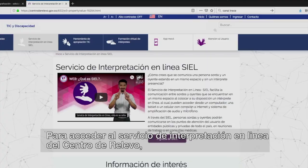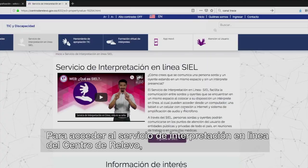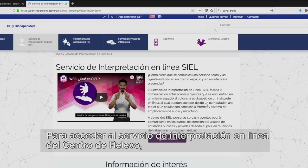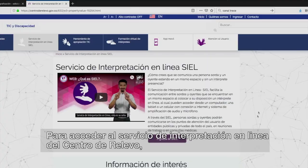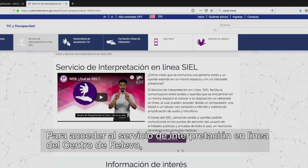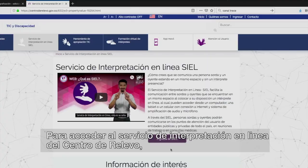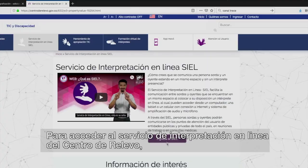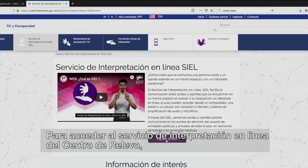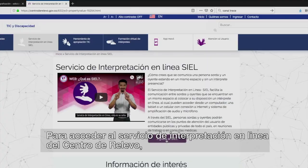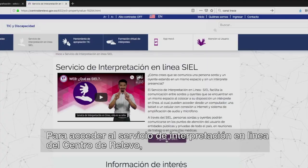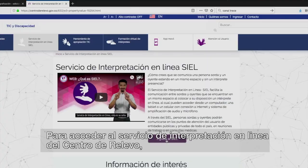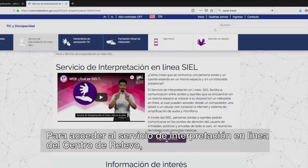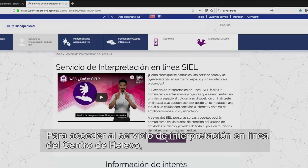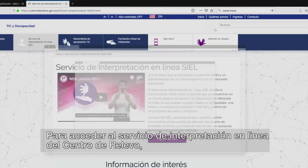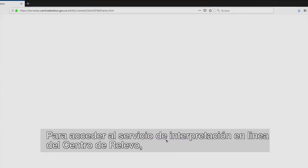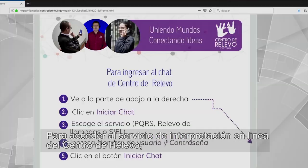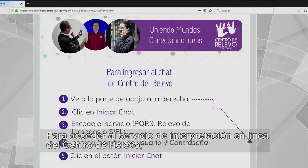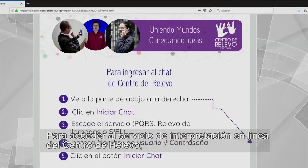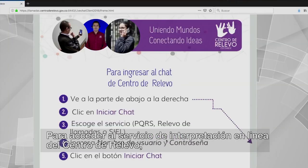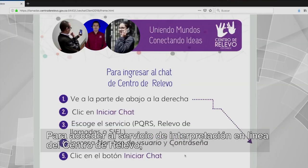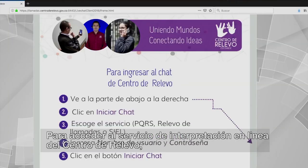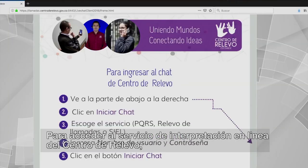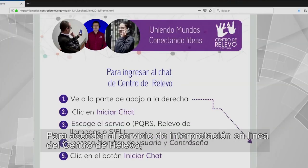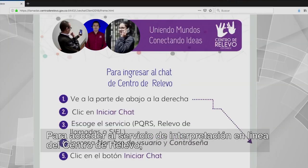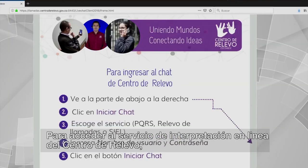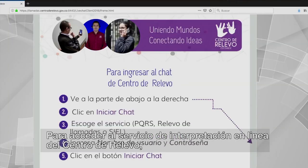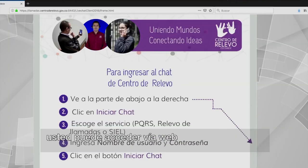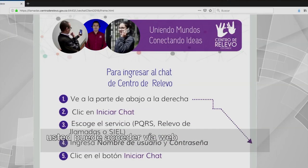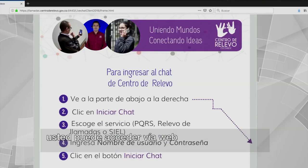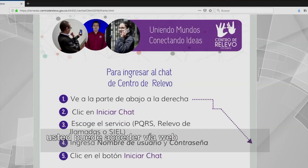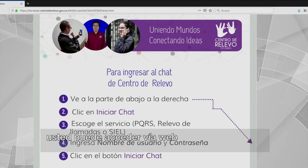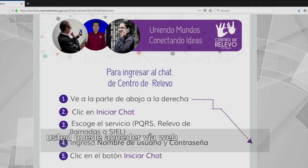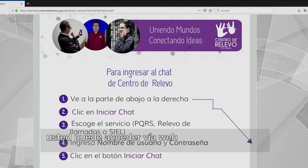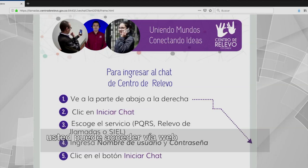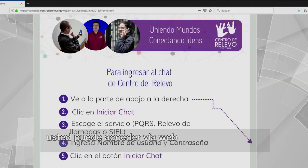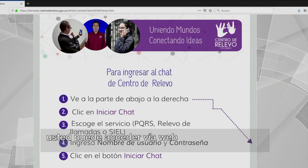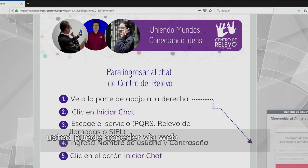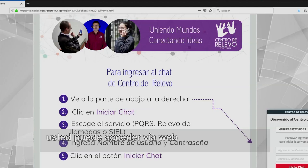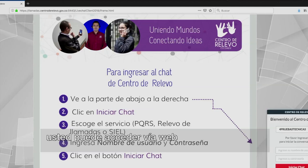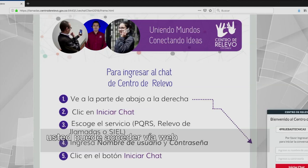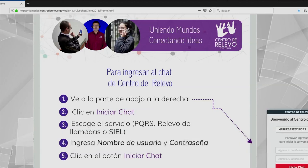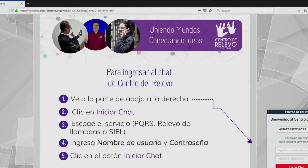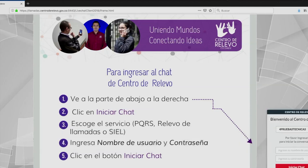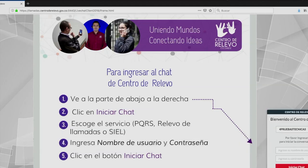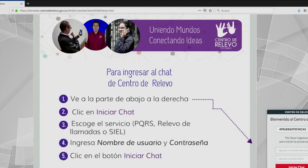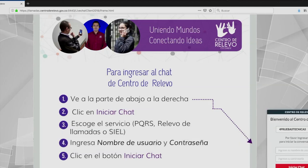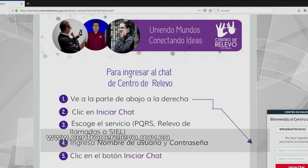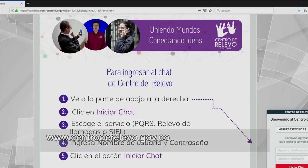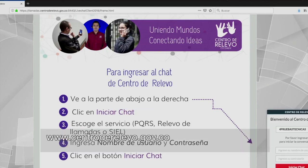Para acceder al servicio de interpretación en línea del Centro de Releo, usted puede acceder vía web www